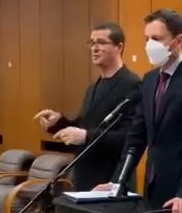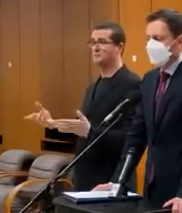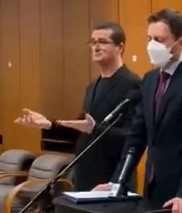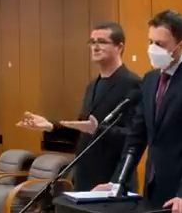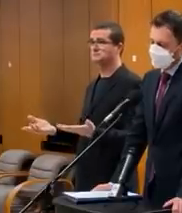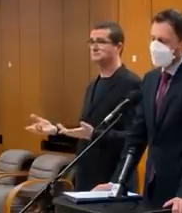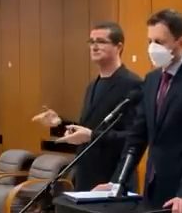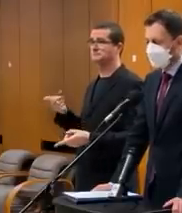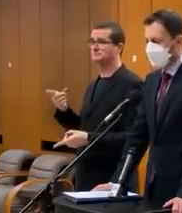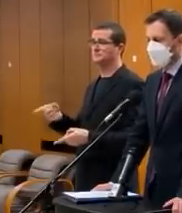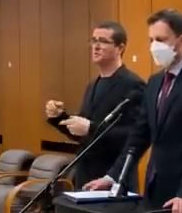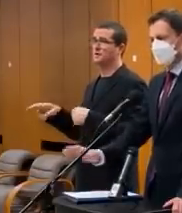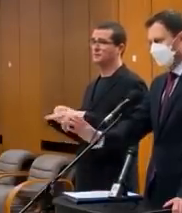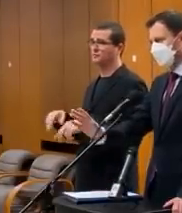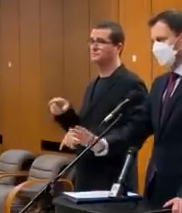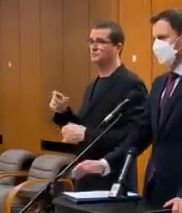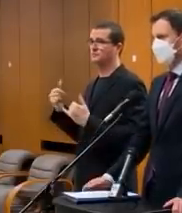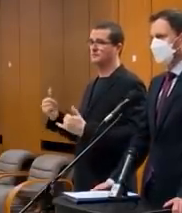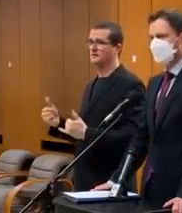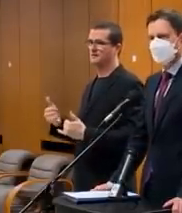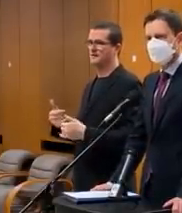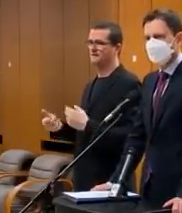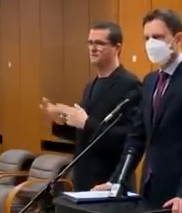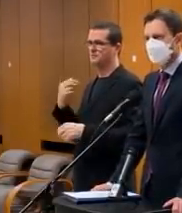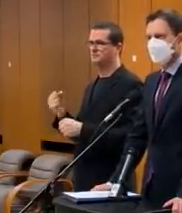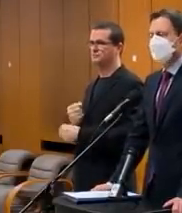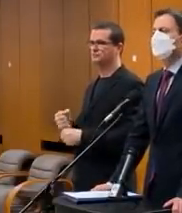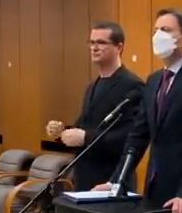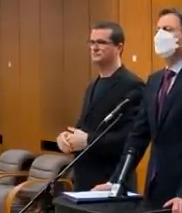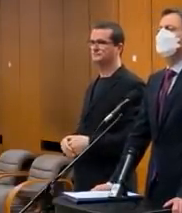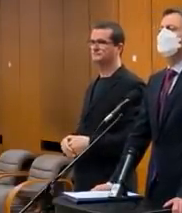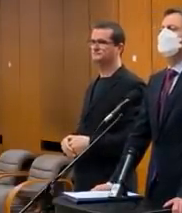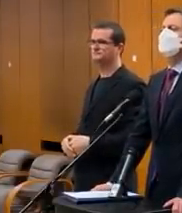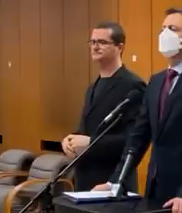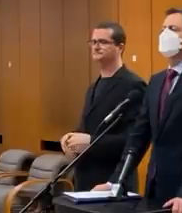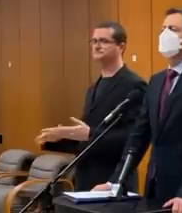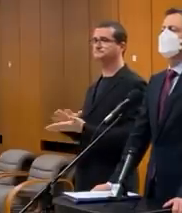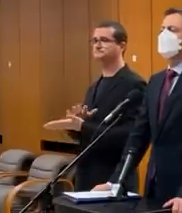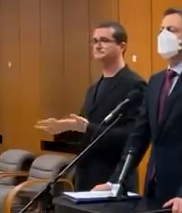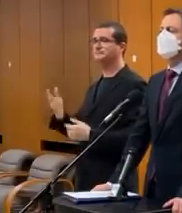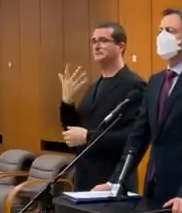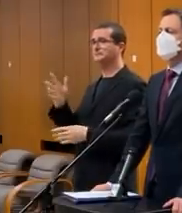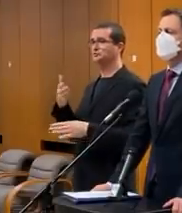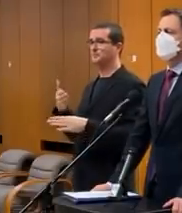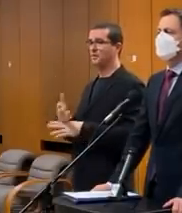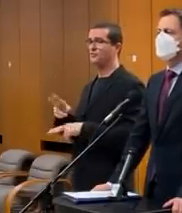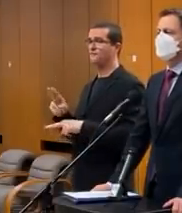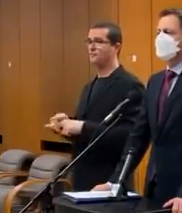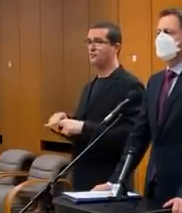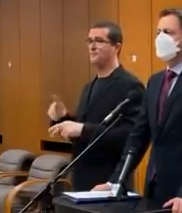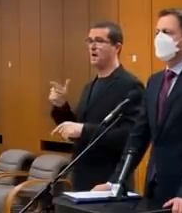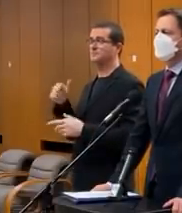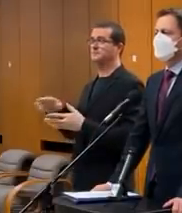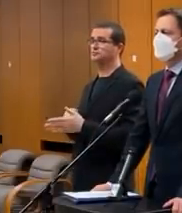To je na debatu, ale o tom by som teraz ešte nechcel hovoriť. Musíme v minulých 500 miliónov eur, aby sme potom zavieri povinného